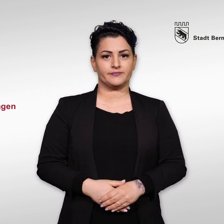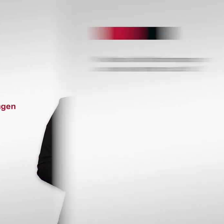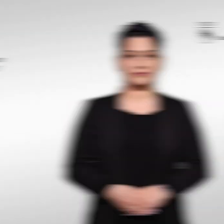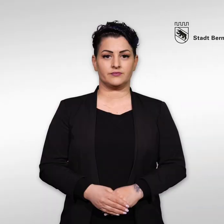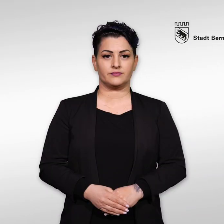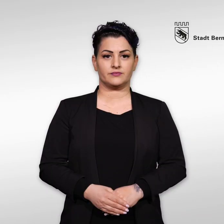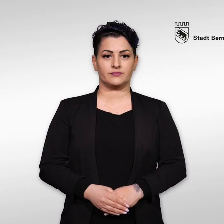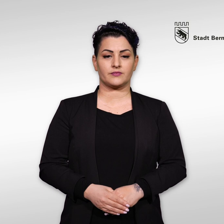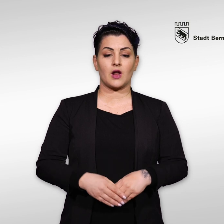Bern.